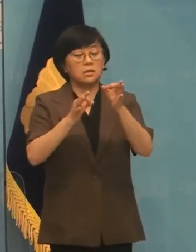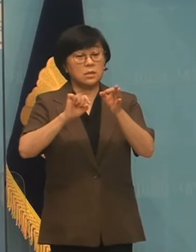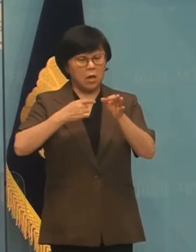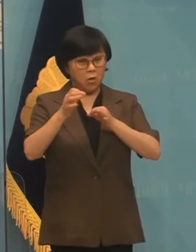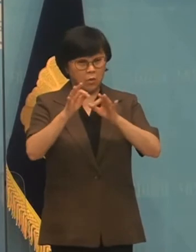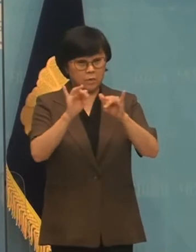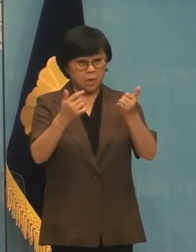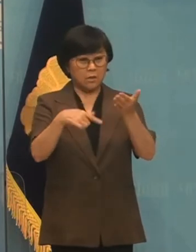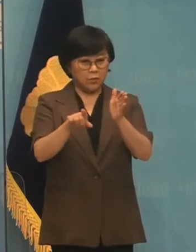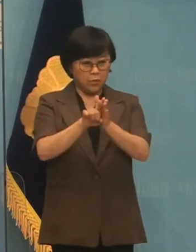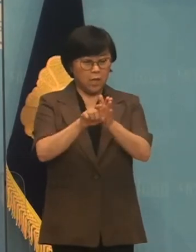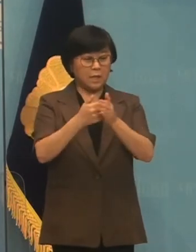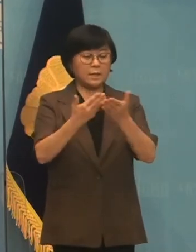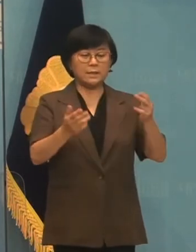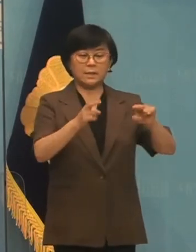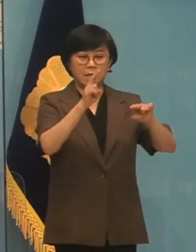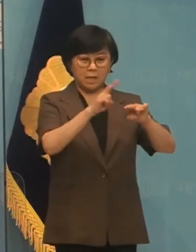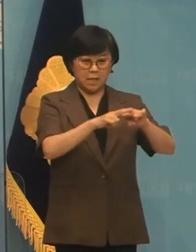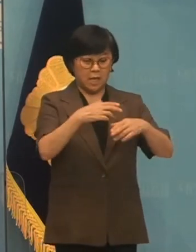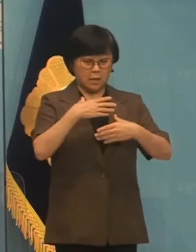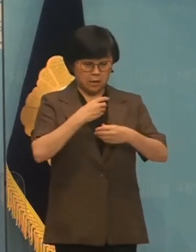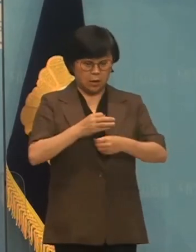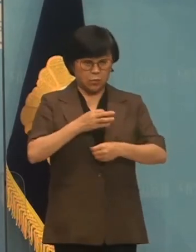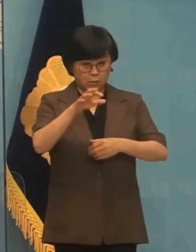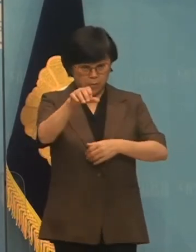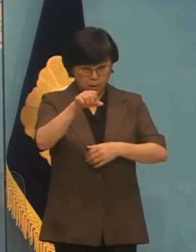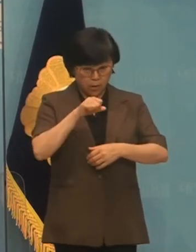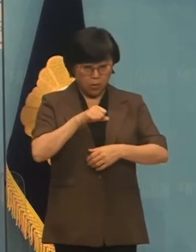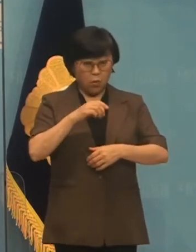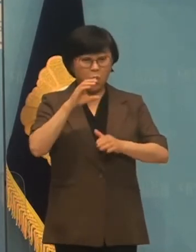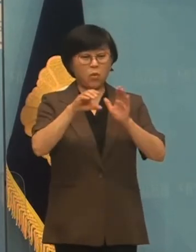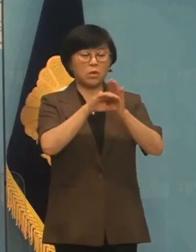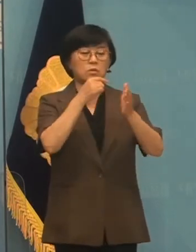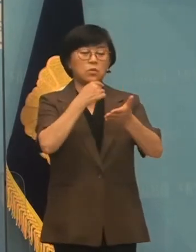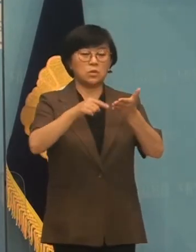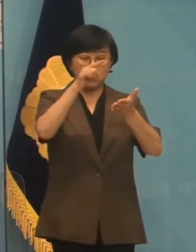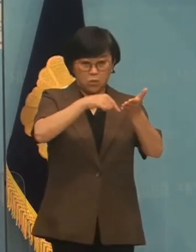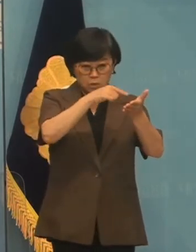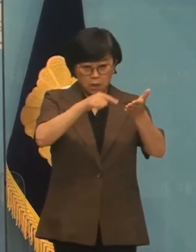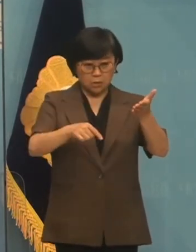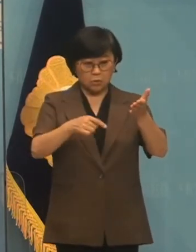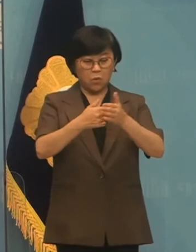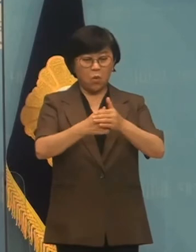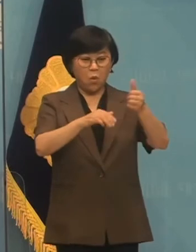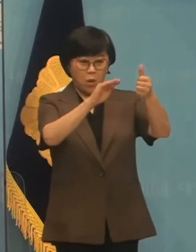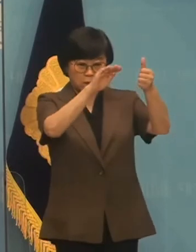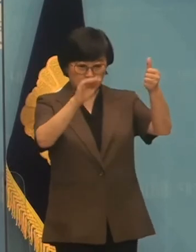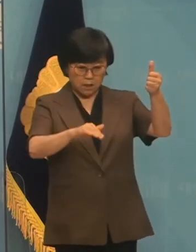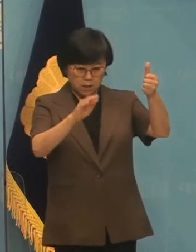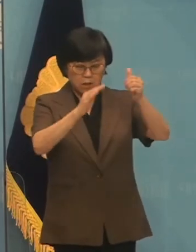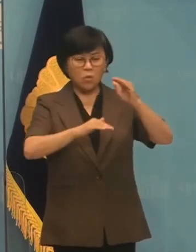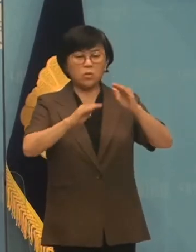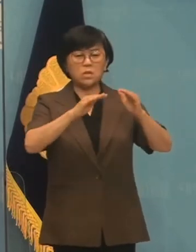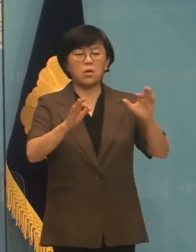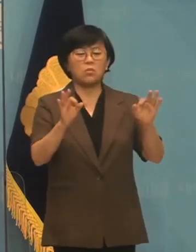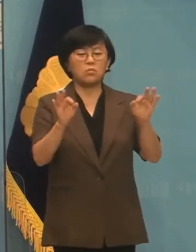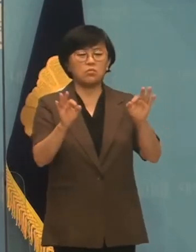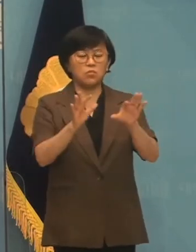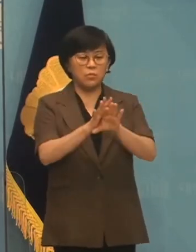위해 일자리 안정 자금을 우선 확충하고 코로나 손실보상, 원화청 불공정 거래튼들,